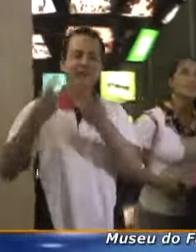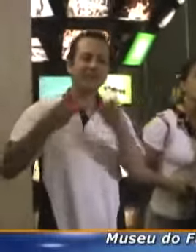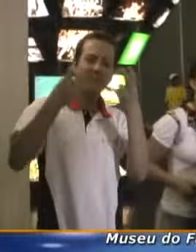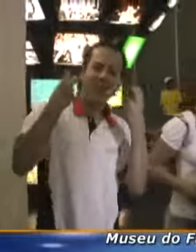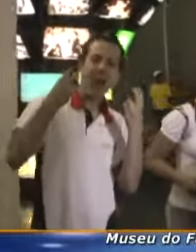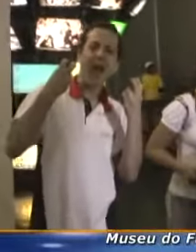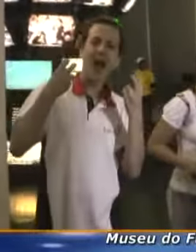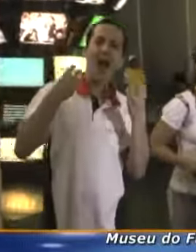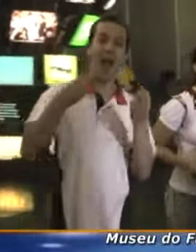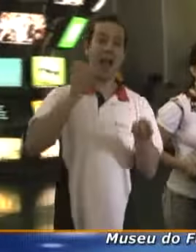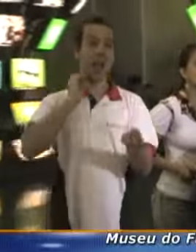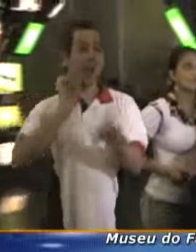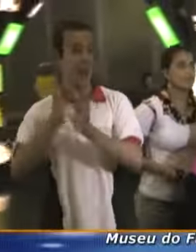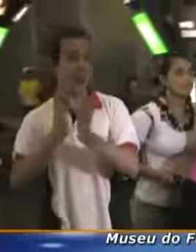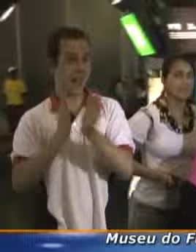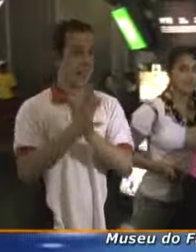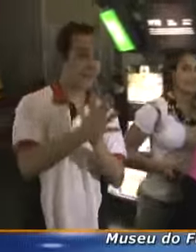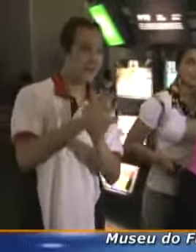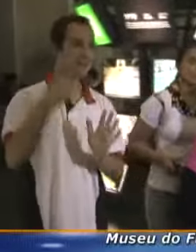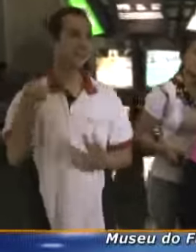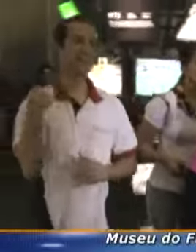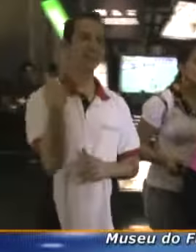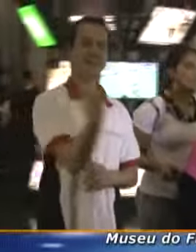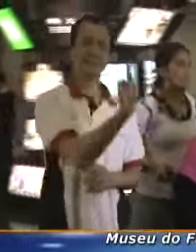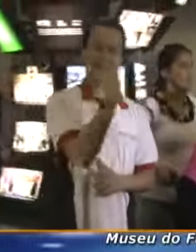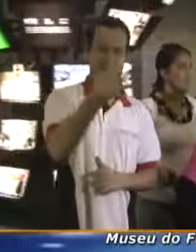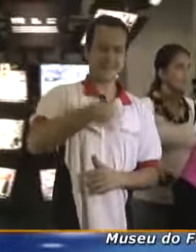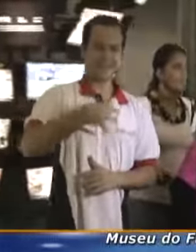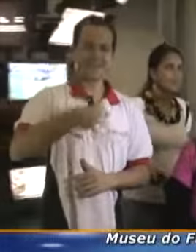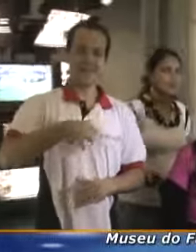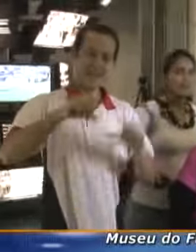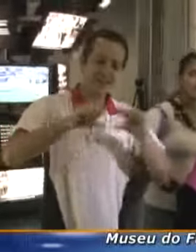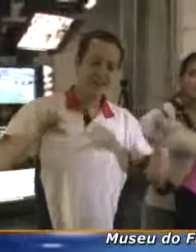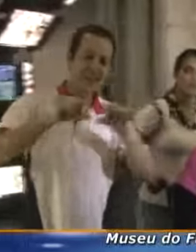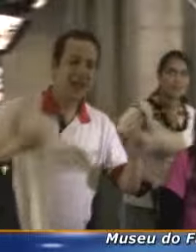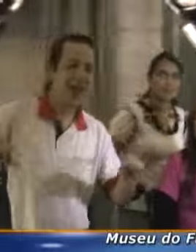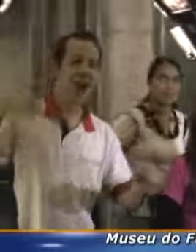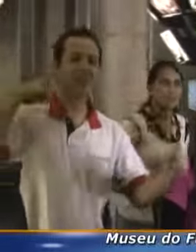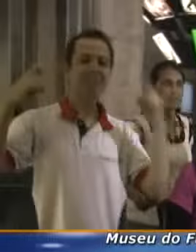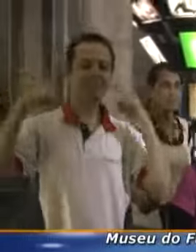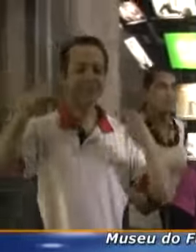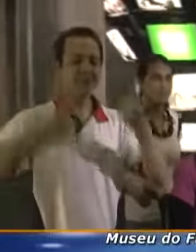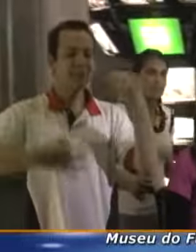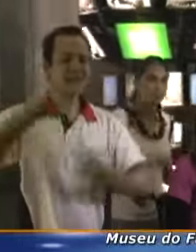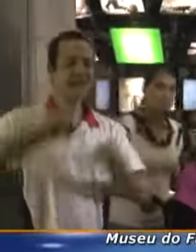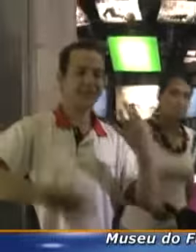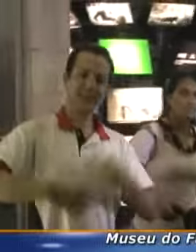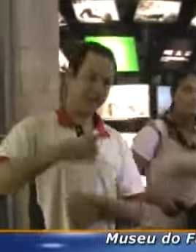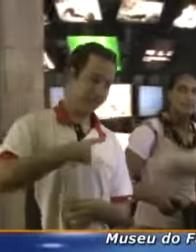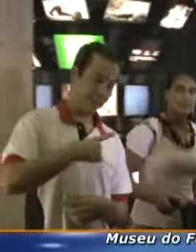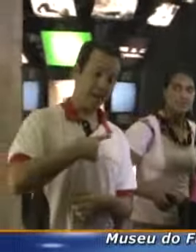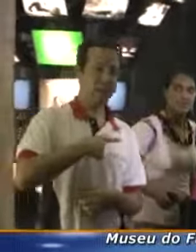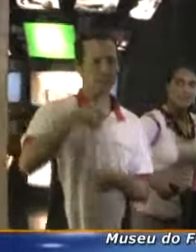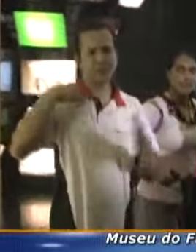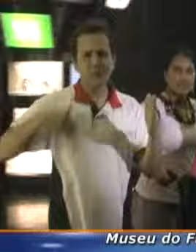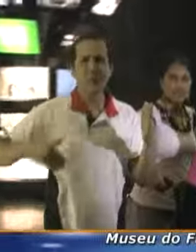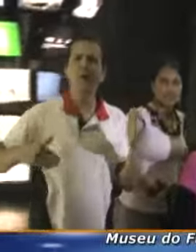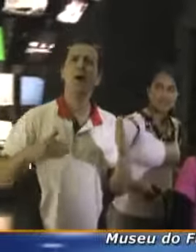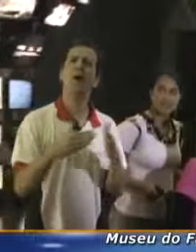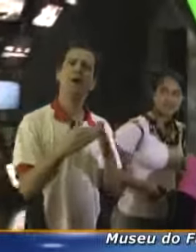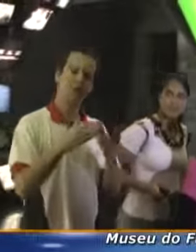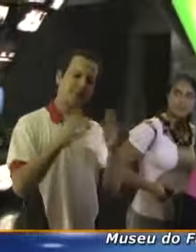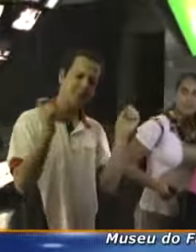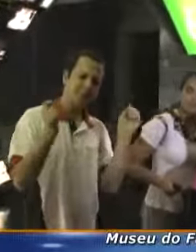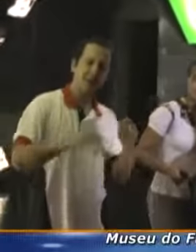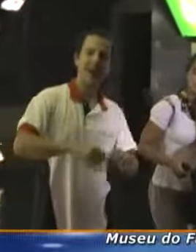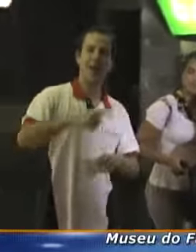em libras e com a nossa nova audiodescrição agora. É para todos, para a